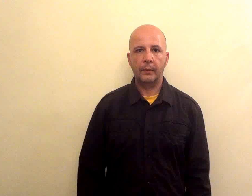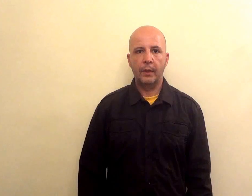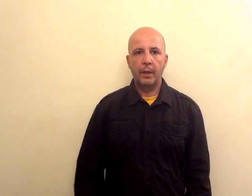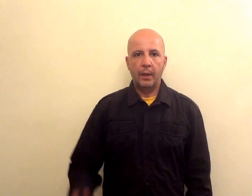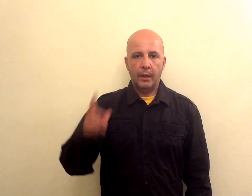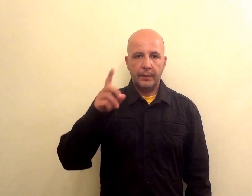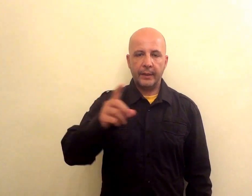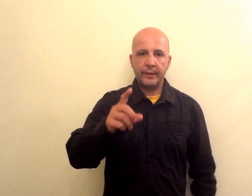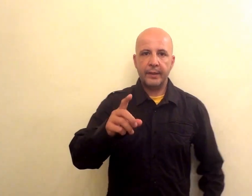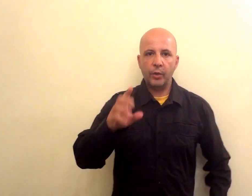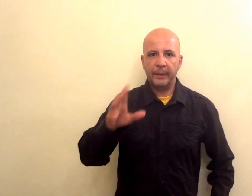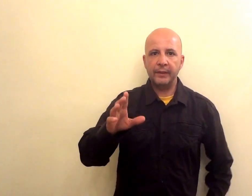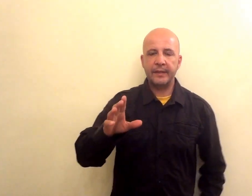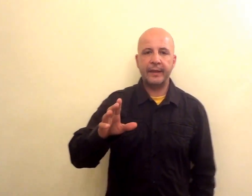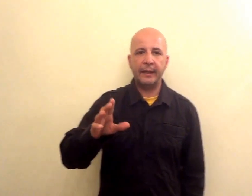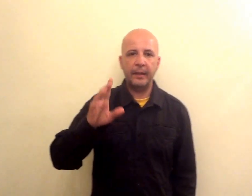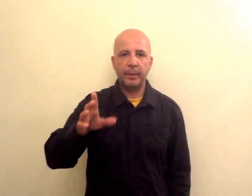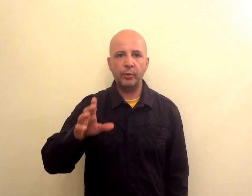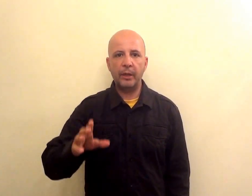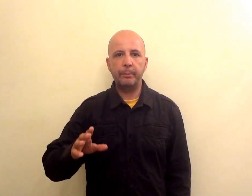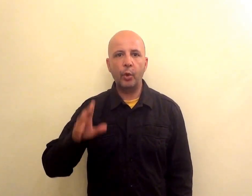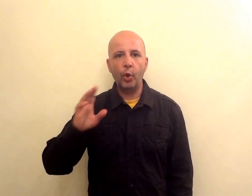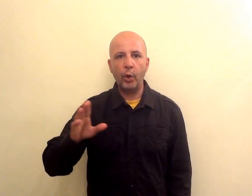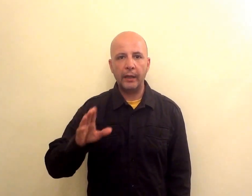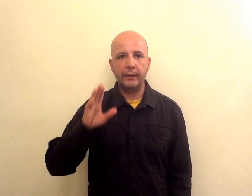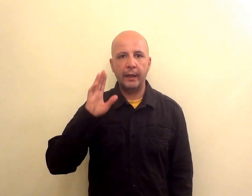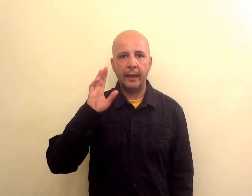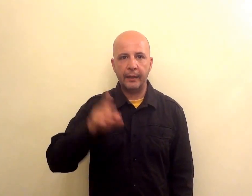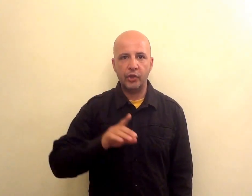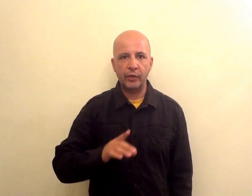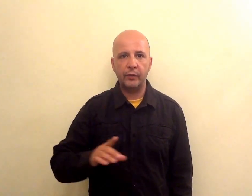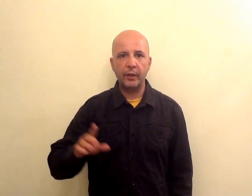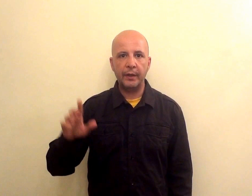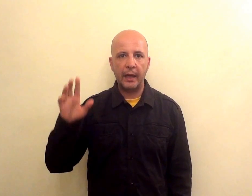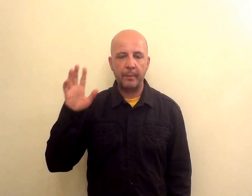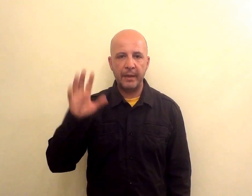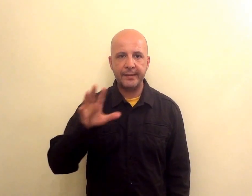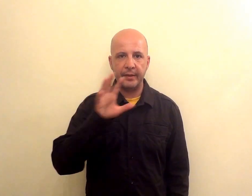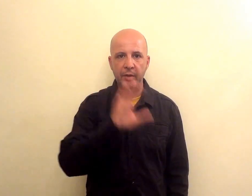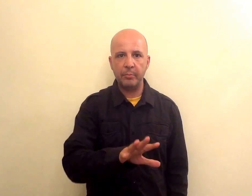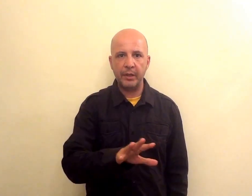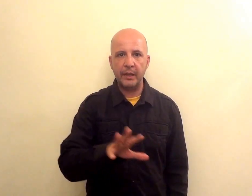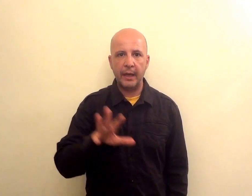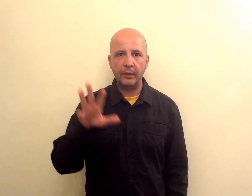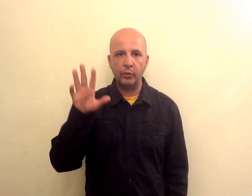0-0 partita a scacchi, primo tempo Olanda, Argentina, Messi imbrigliato,